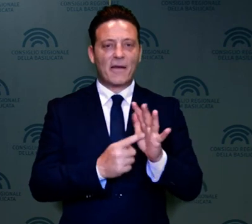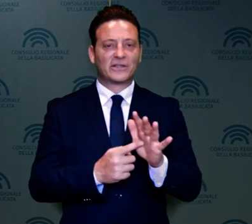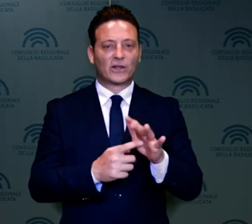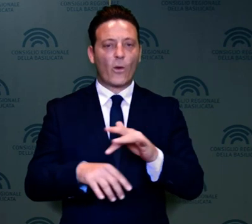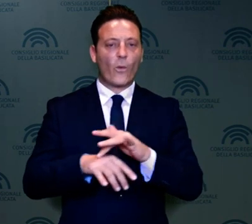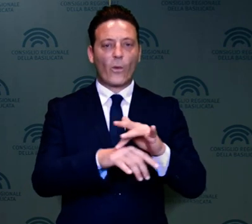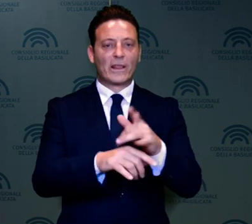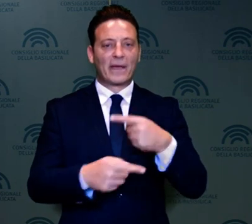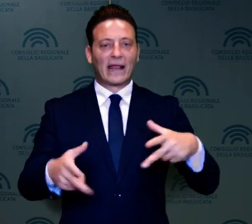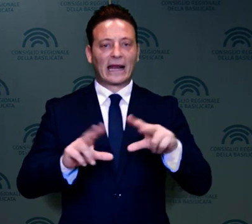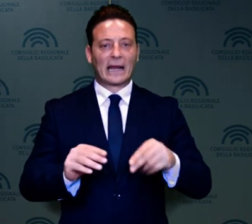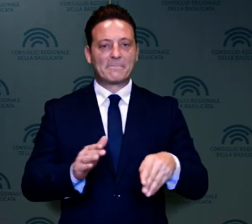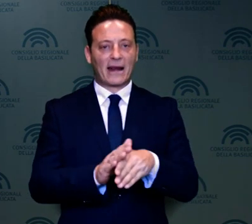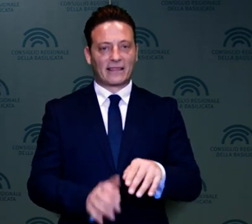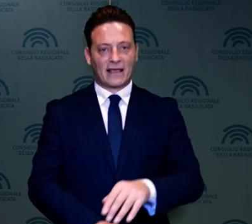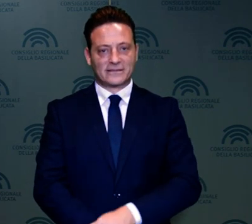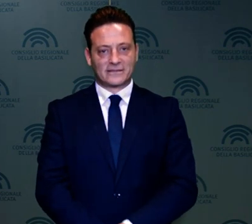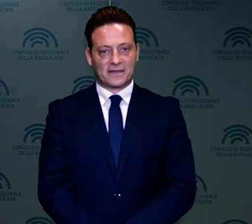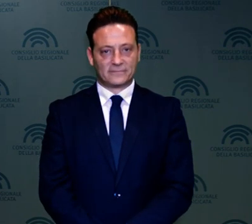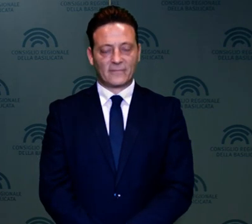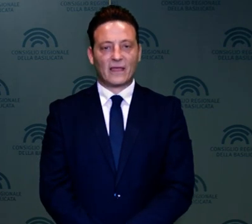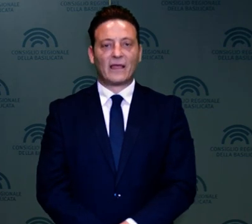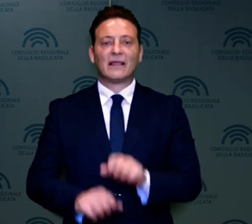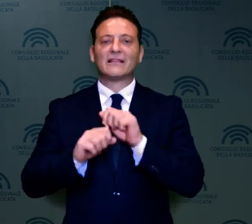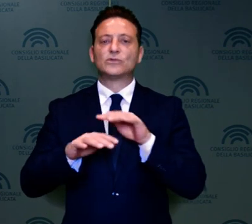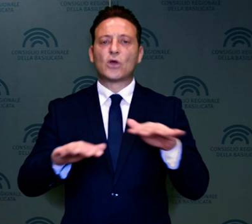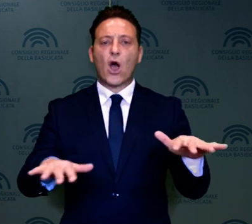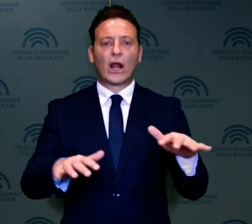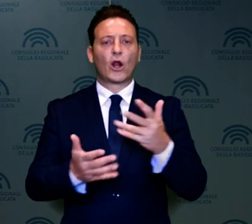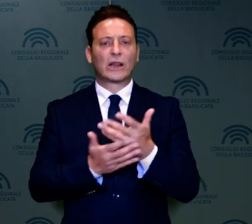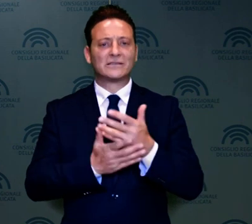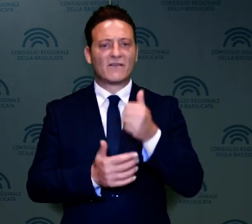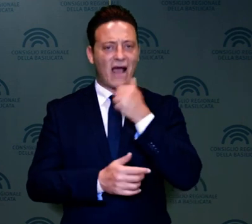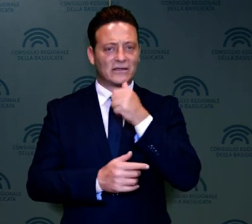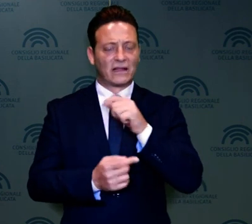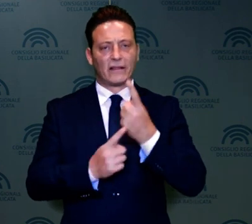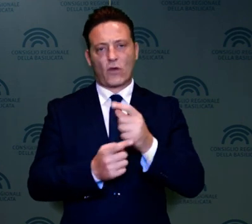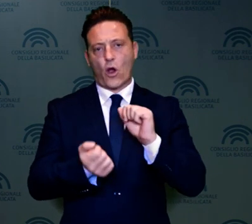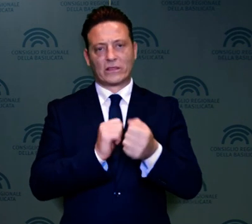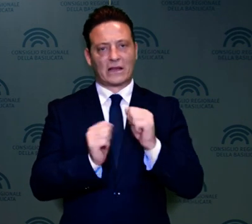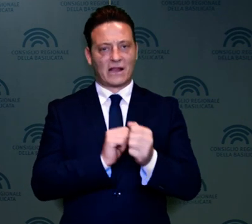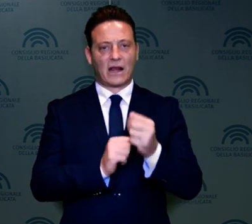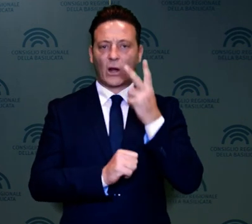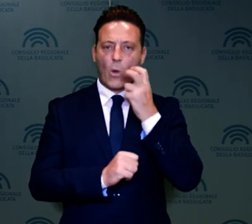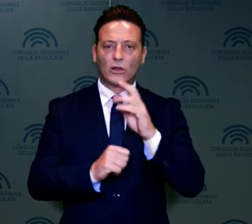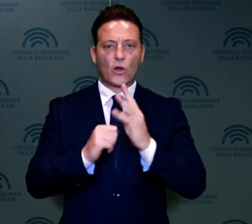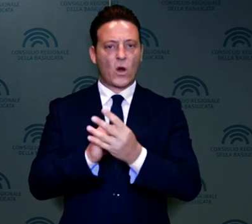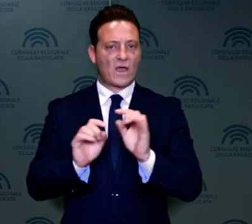volano per la ripartenza. Contrastare la diffusione di notizie false che riguardano la pandemia del